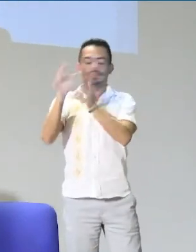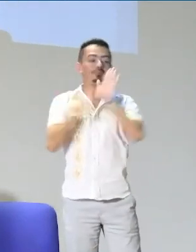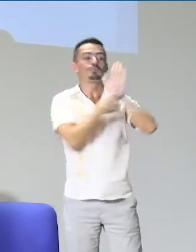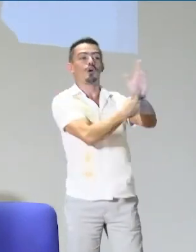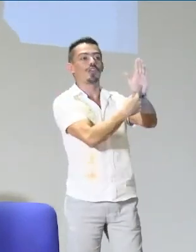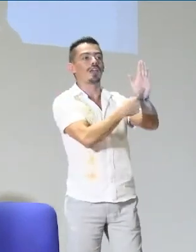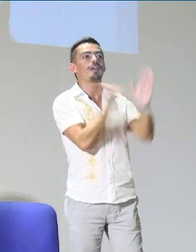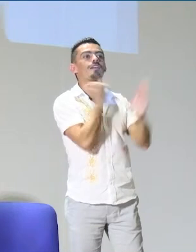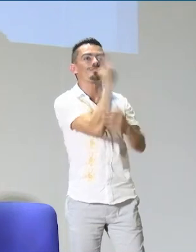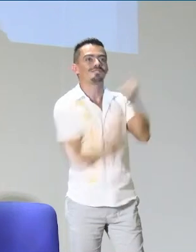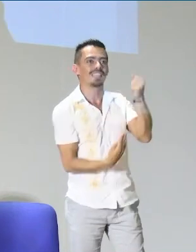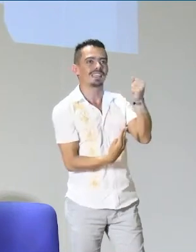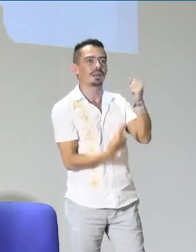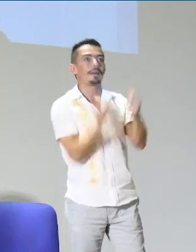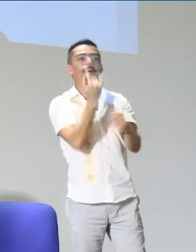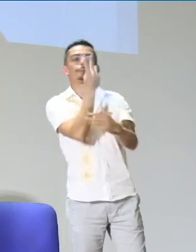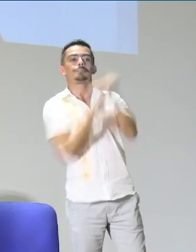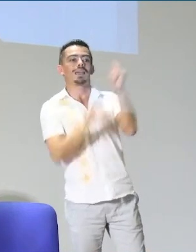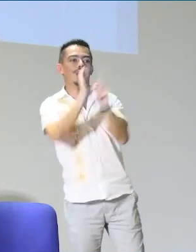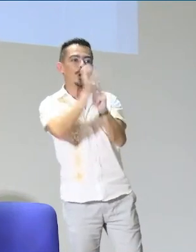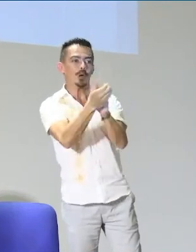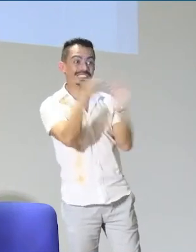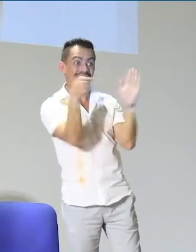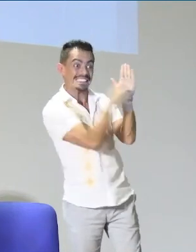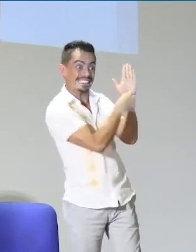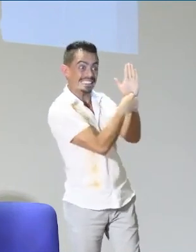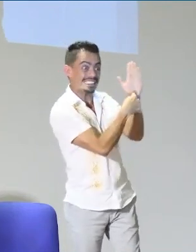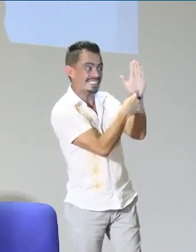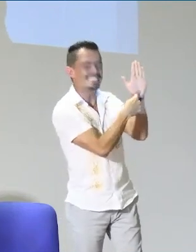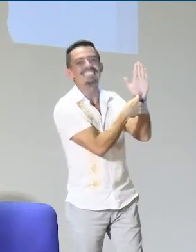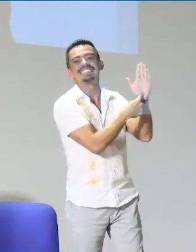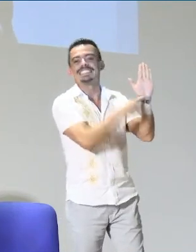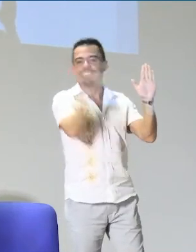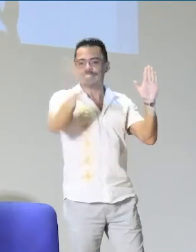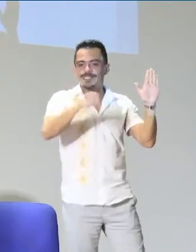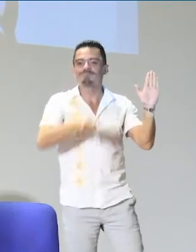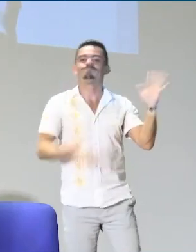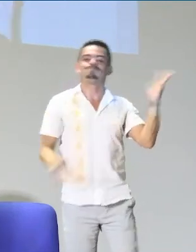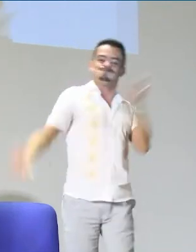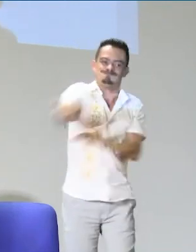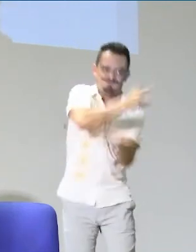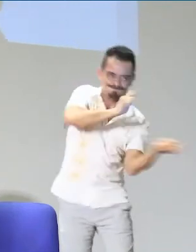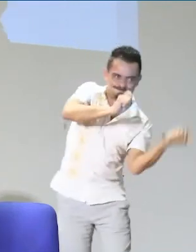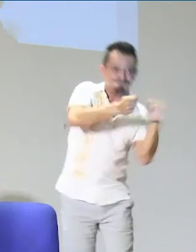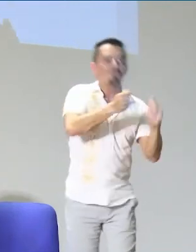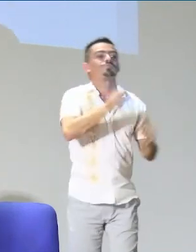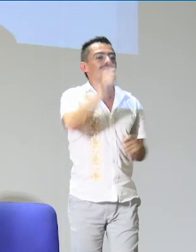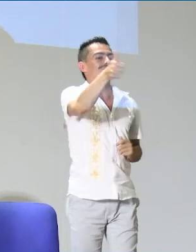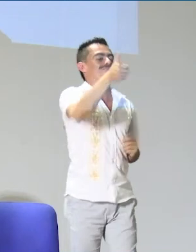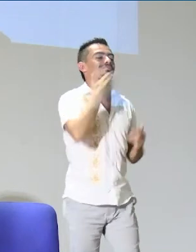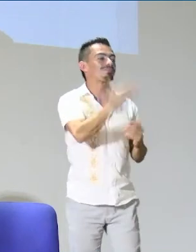Es importante también que el modelo bilingüe y bicultural, ¿sí? Se deba